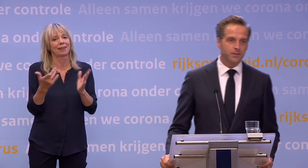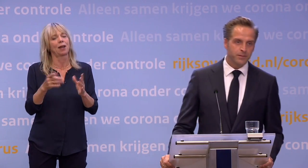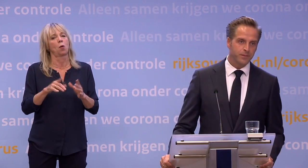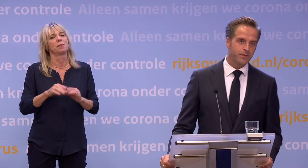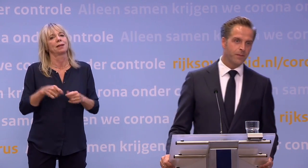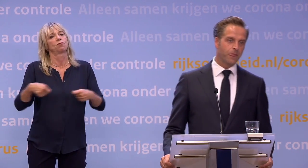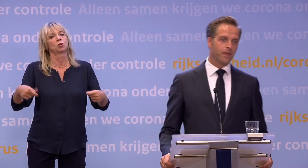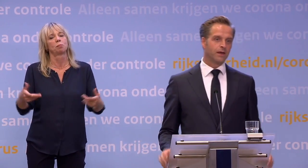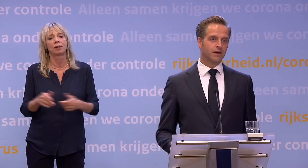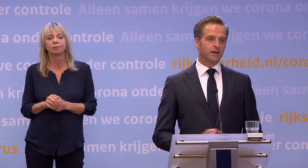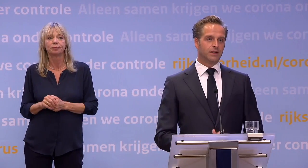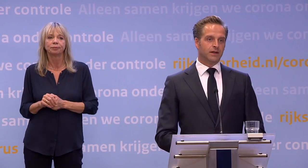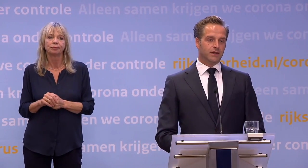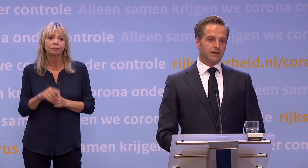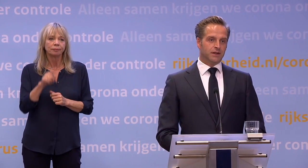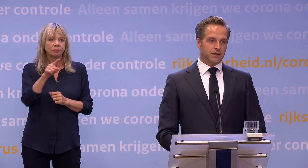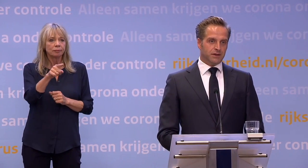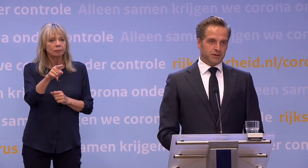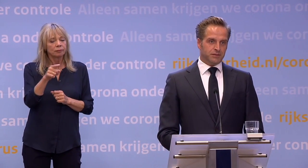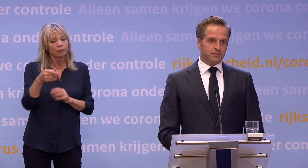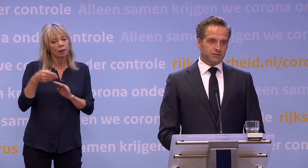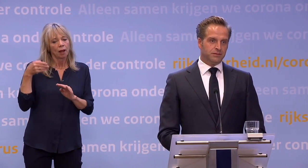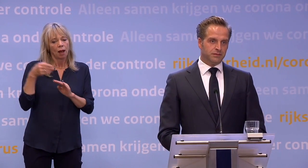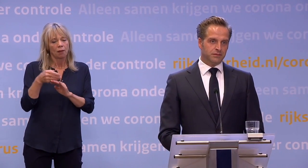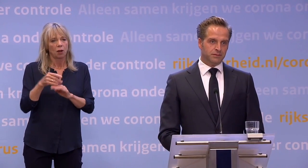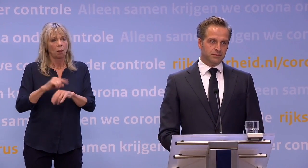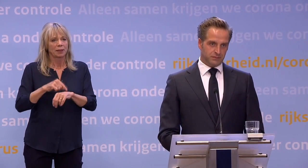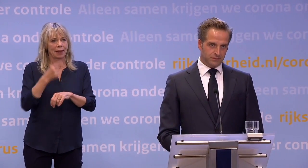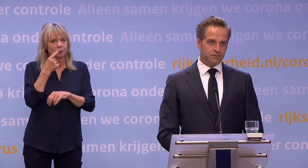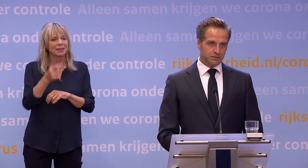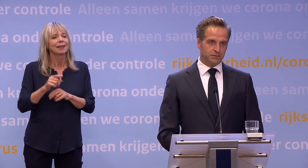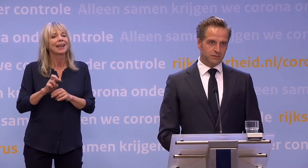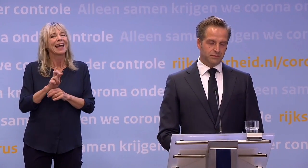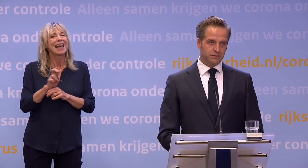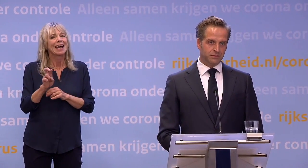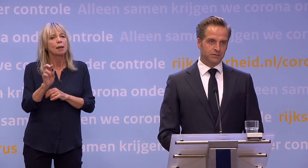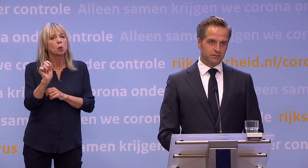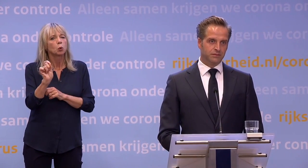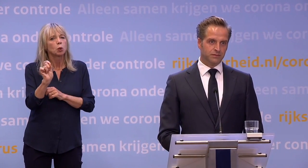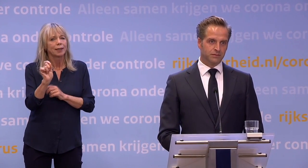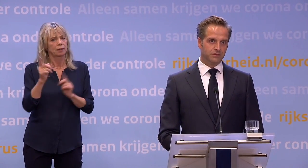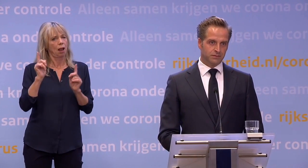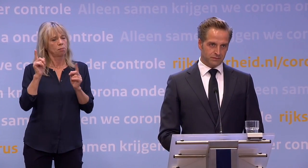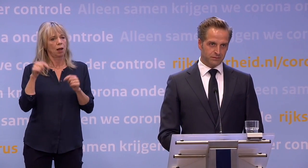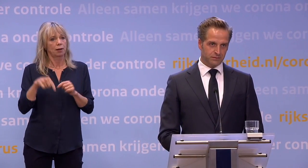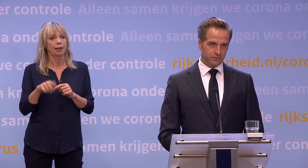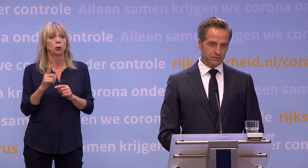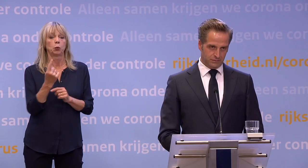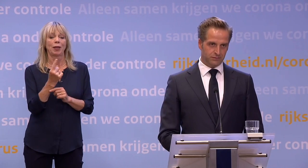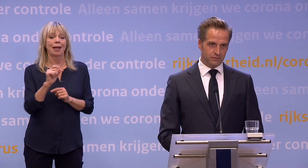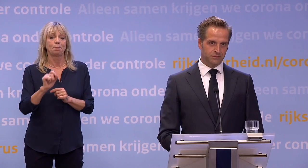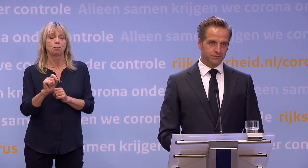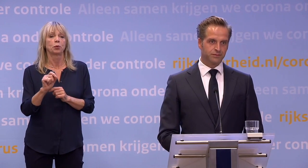heeft hier de afgelopen tijd allebei best wel vaak gezegd... ...hoe belangrijk dat reproductiegetal is, hè, om dat onder de één te houden. Nu staat het op 1,05.